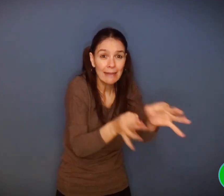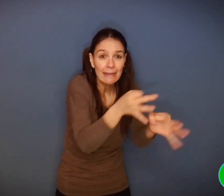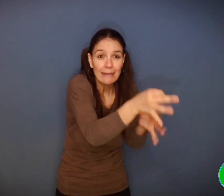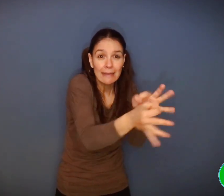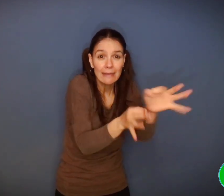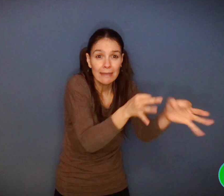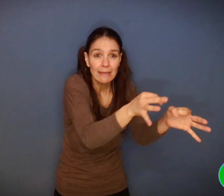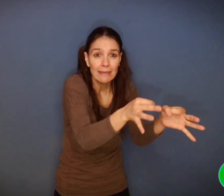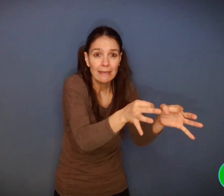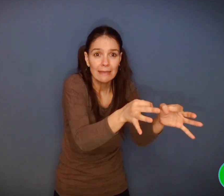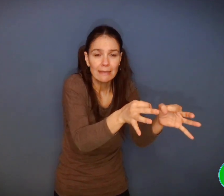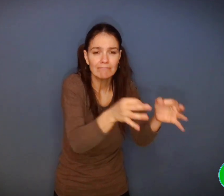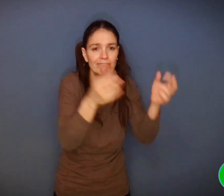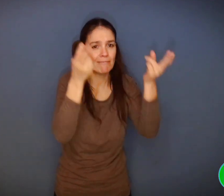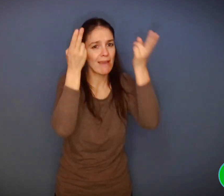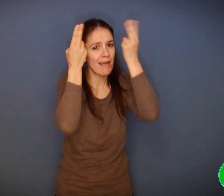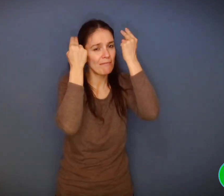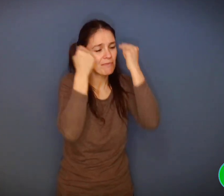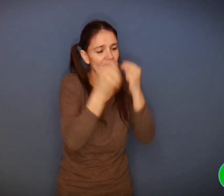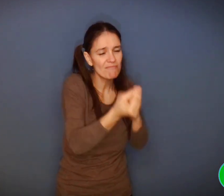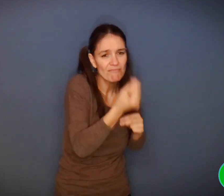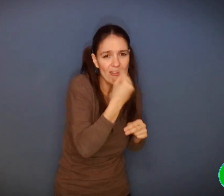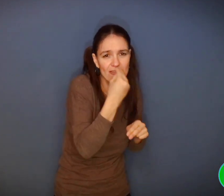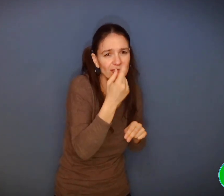» un lapin ne mange pas de grains.